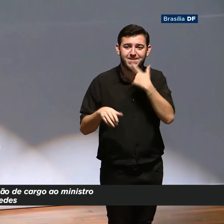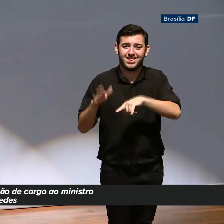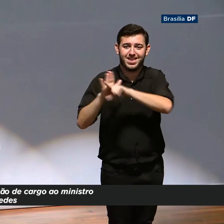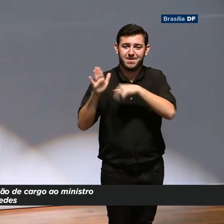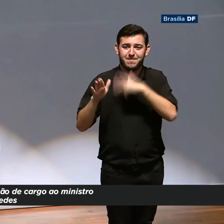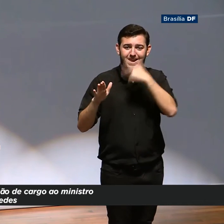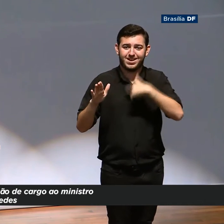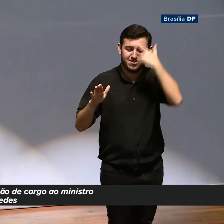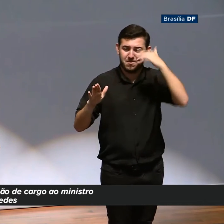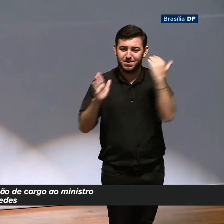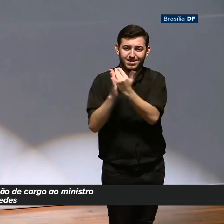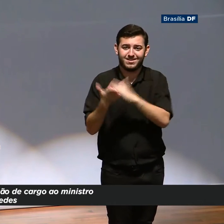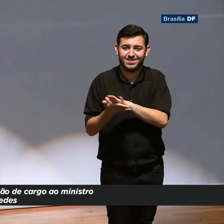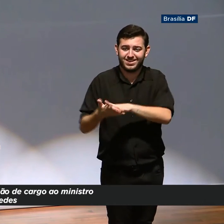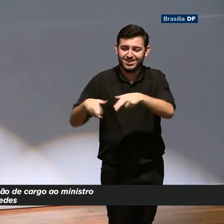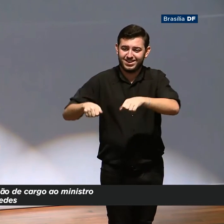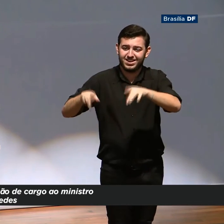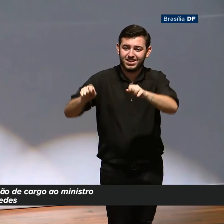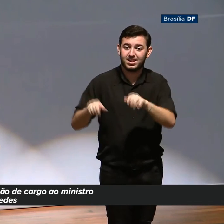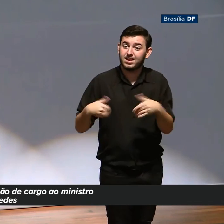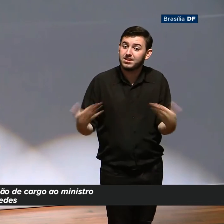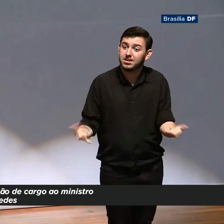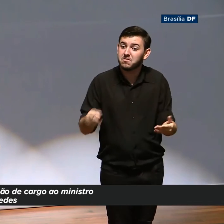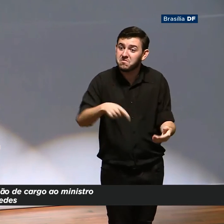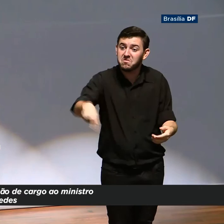desindexa, desvincula